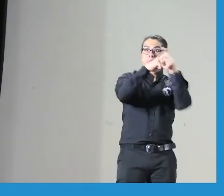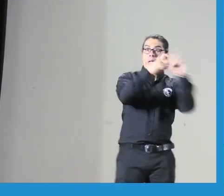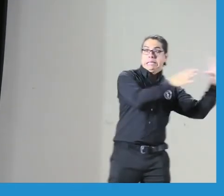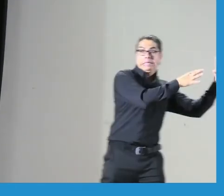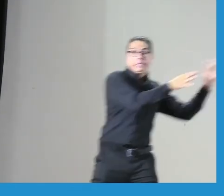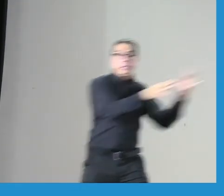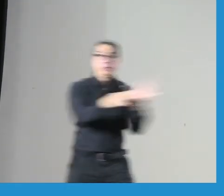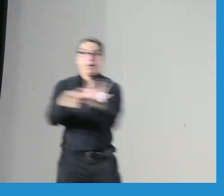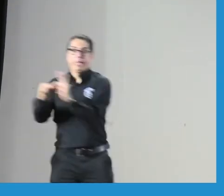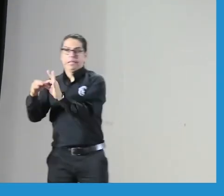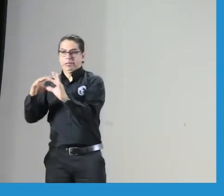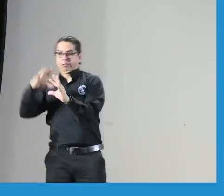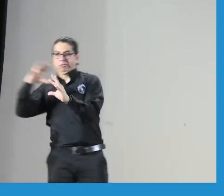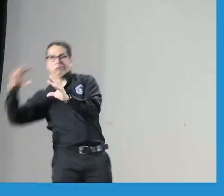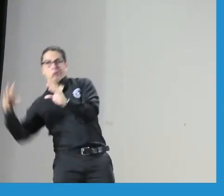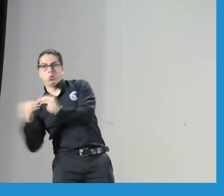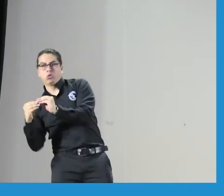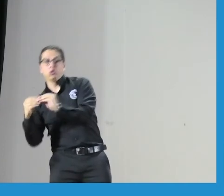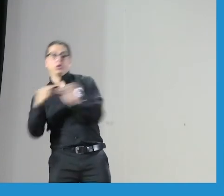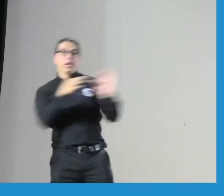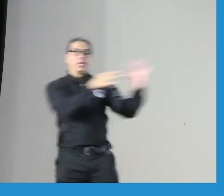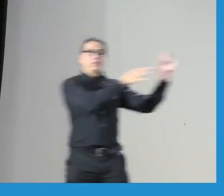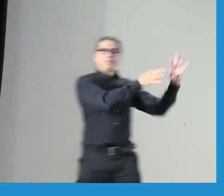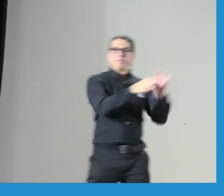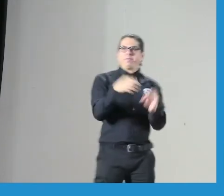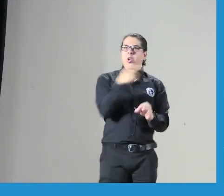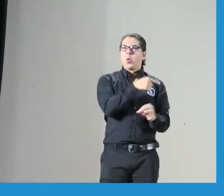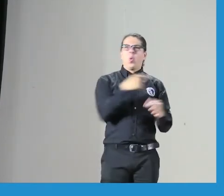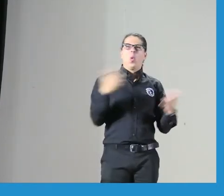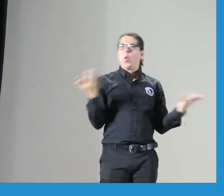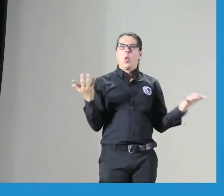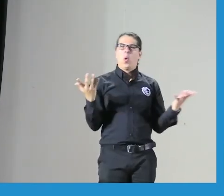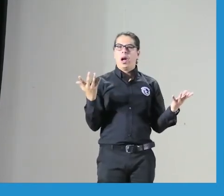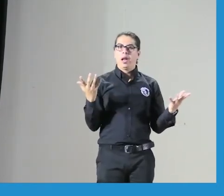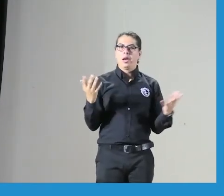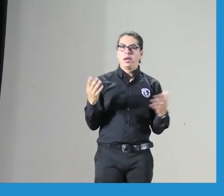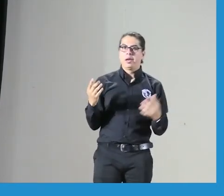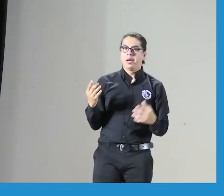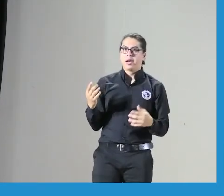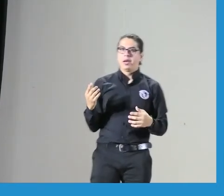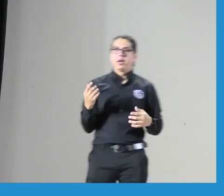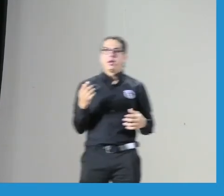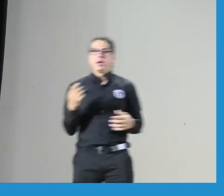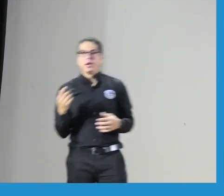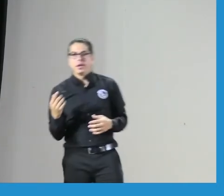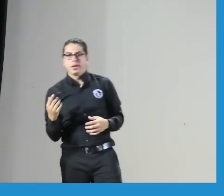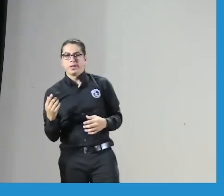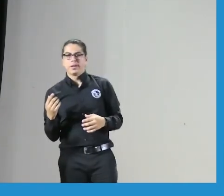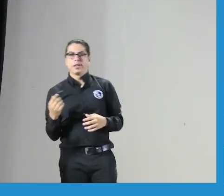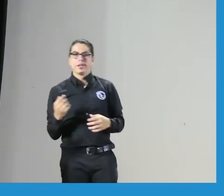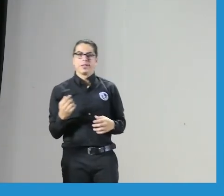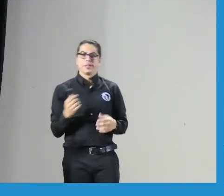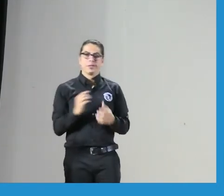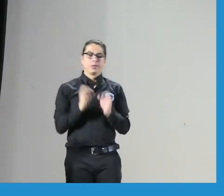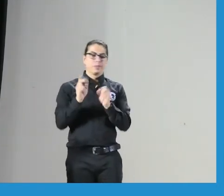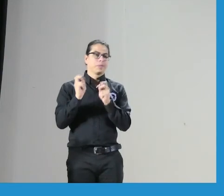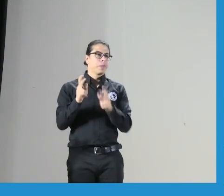aquí es un tema de reflexión entonces voy a atar un poco a lo que nos estaba hablando